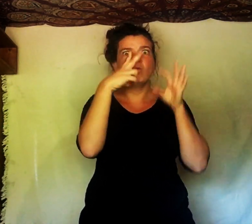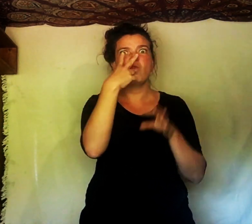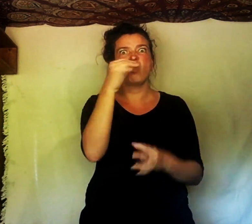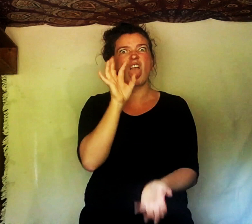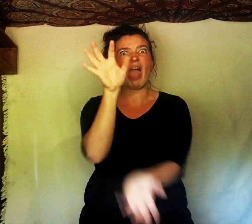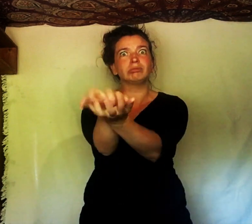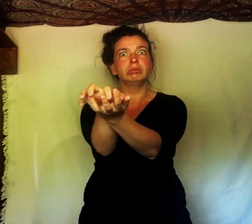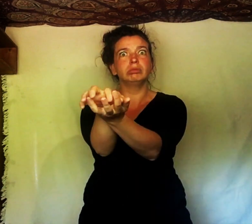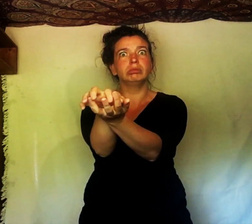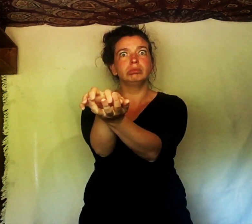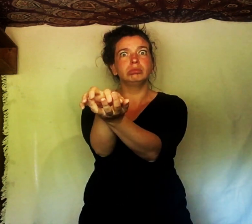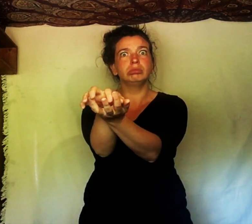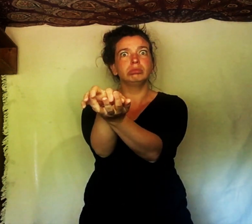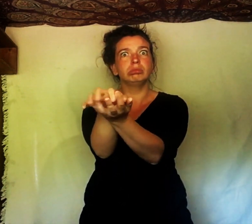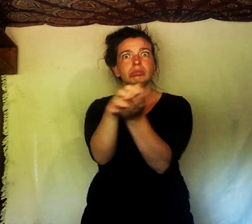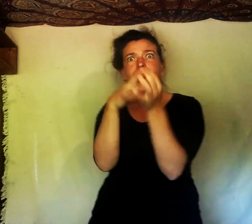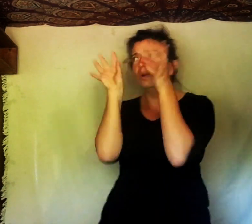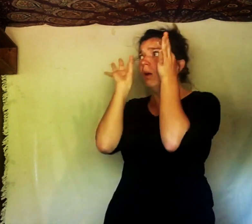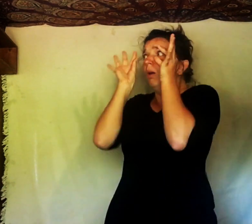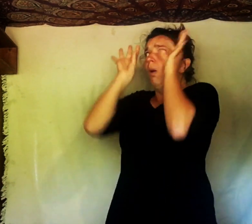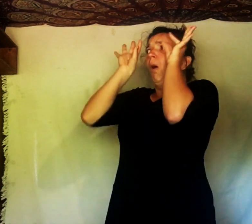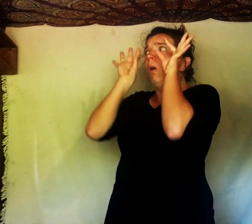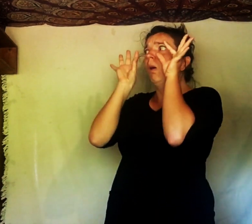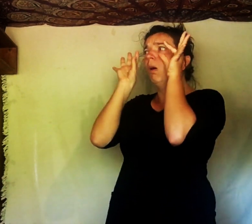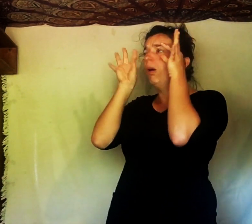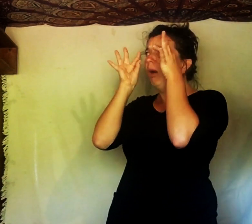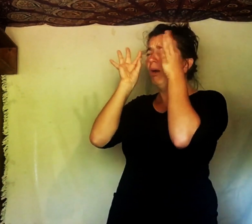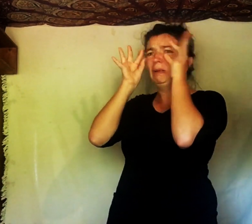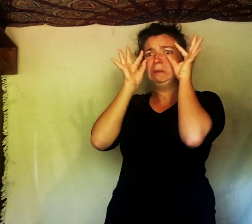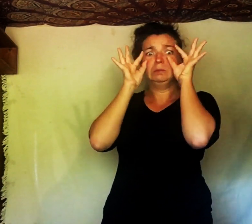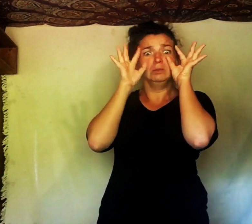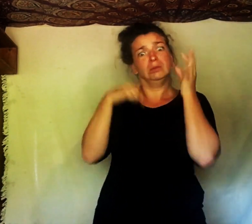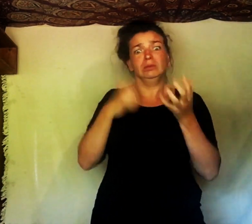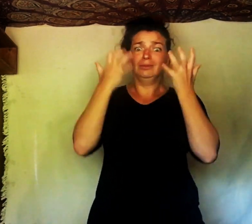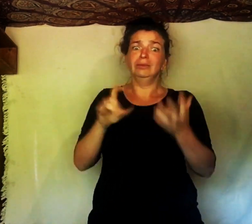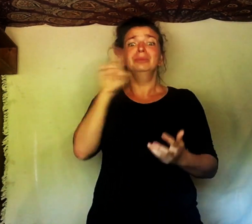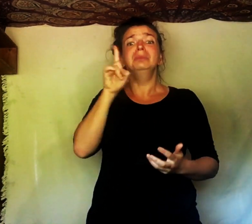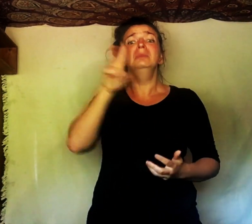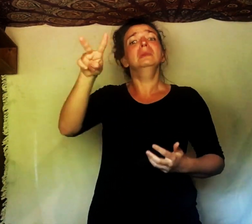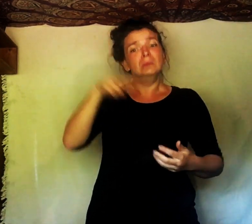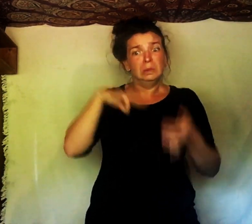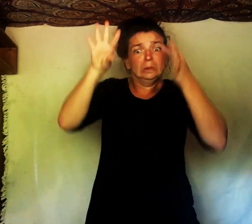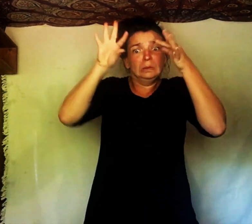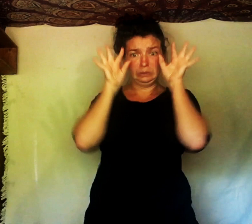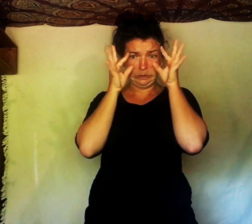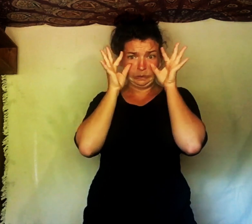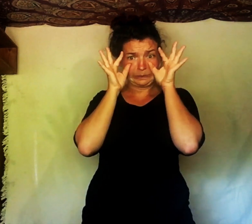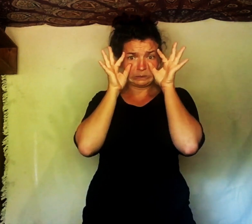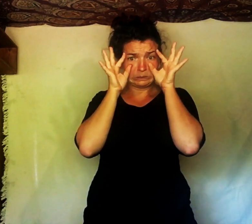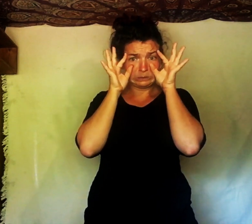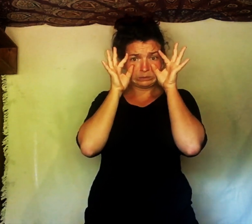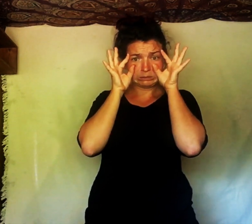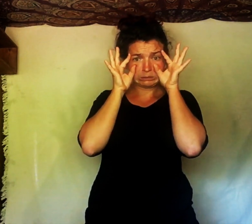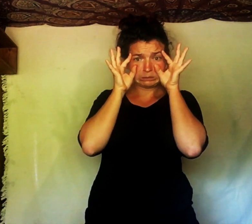« Aucun renard l'est mangé ! » dit Rémi. « Je veux ma maman ! » dit Lou.